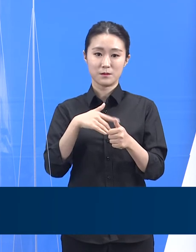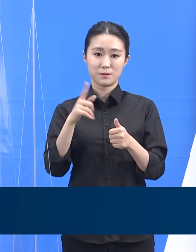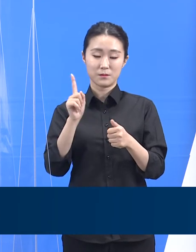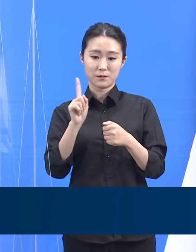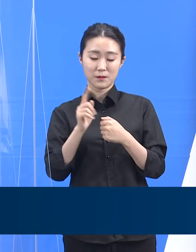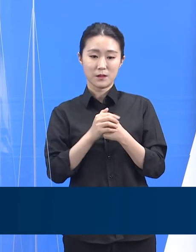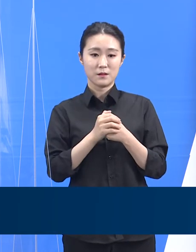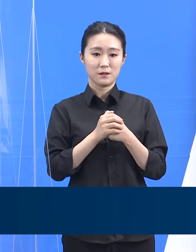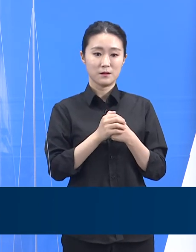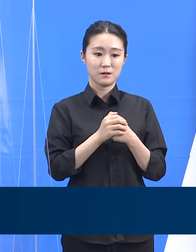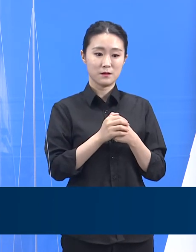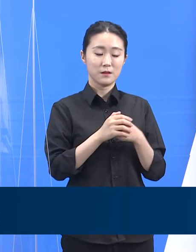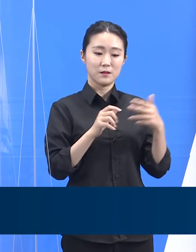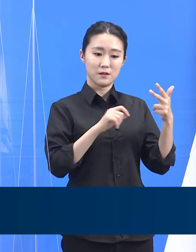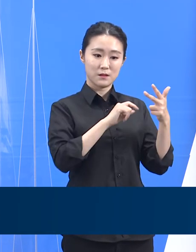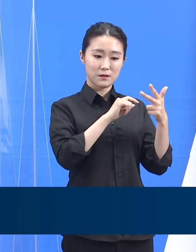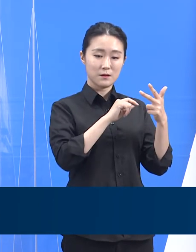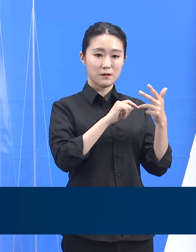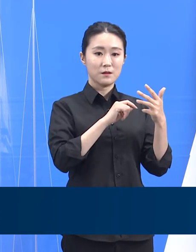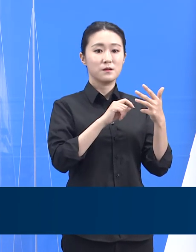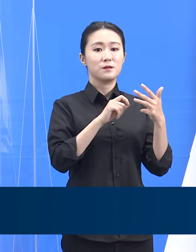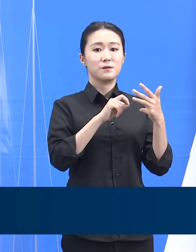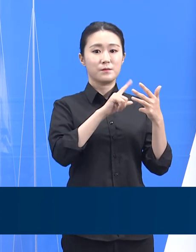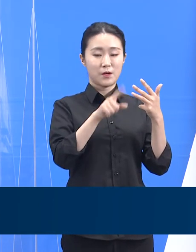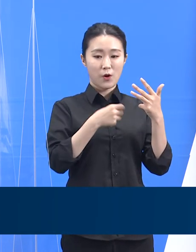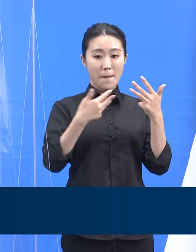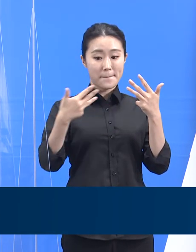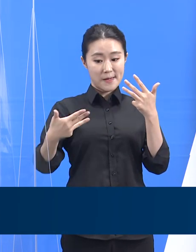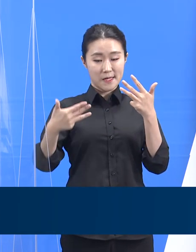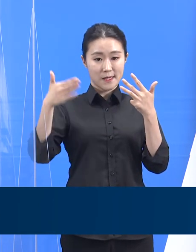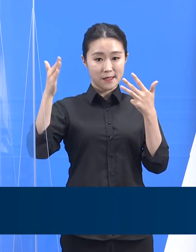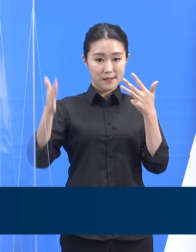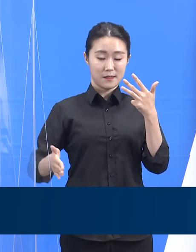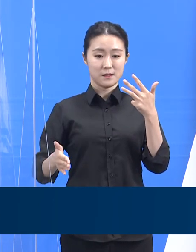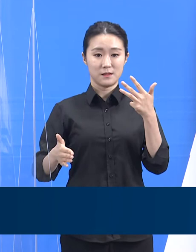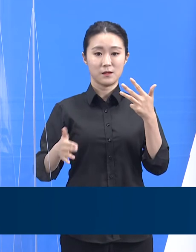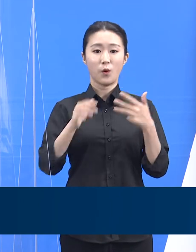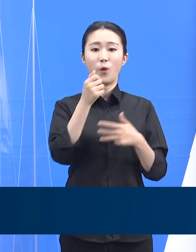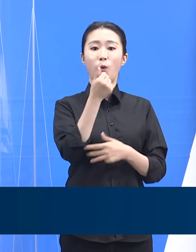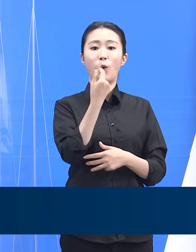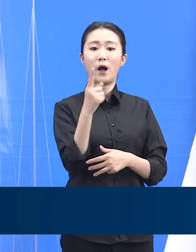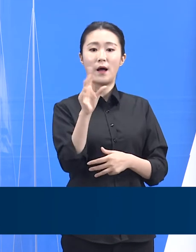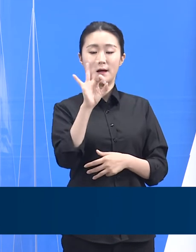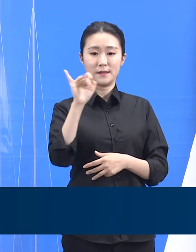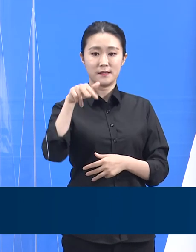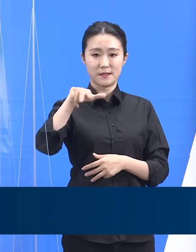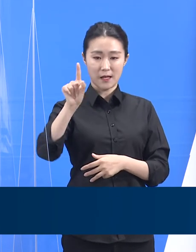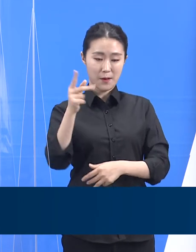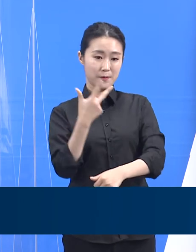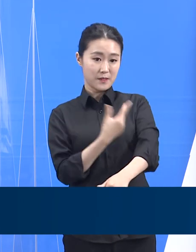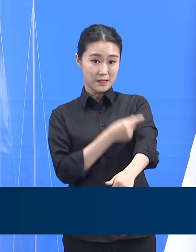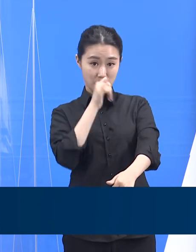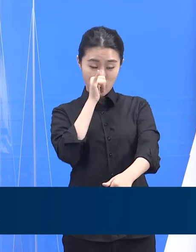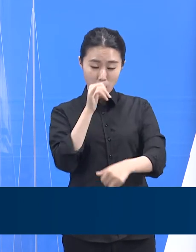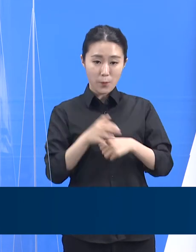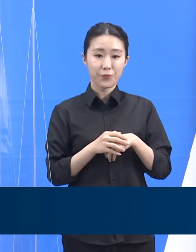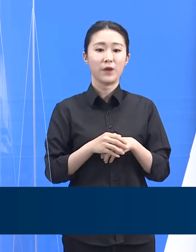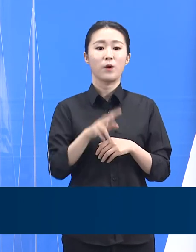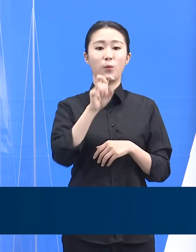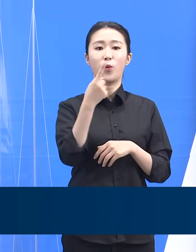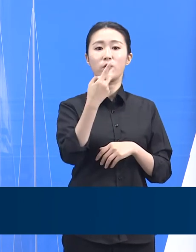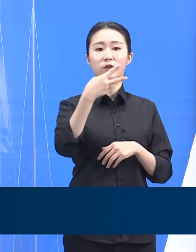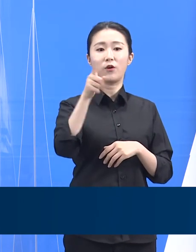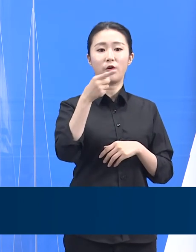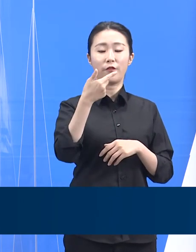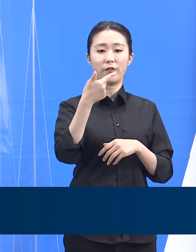26일부터 8월 8일까지 화이자 백신을 맞게 됩니다. 다만 모더나 백신만 접종하는 도내 위탁 의료기관인 107개수의 경우에는